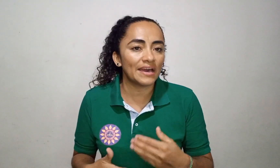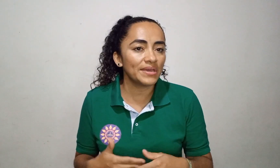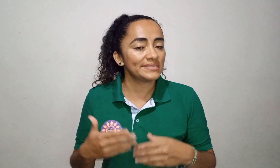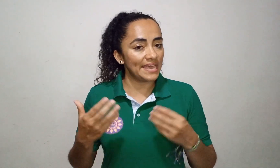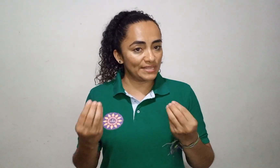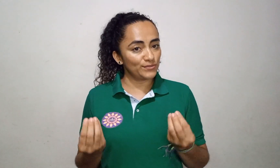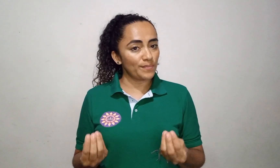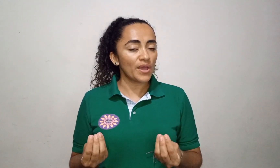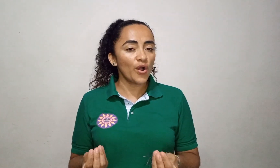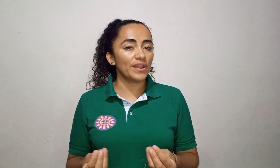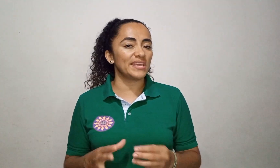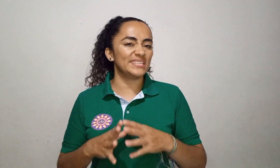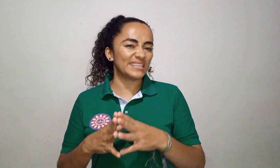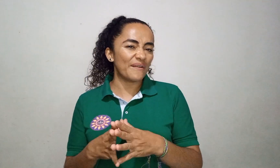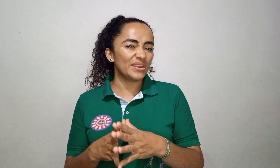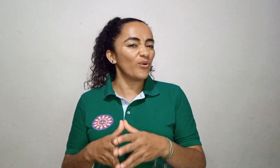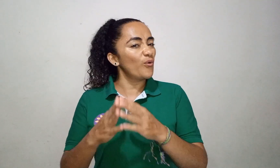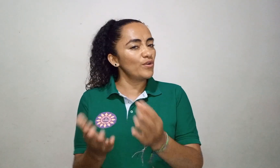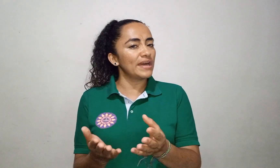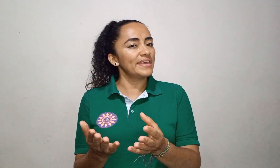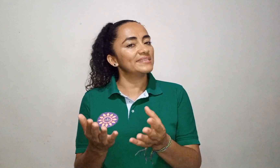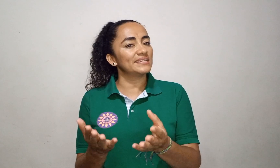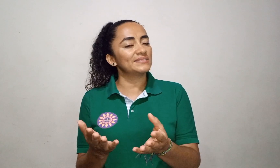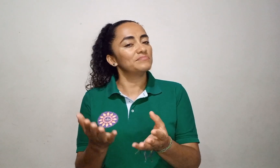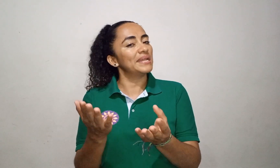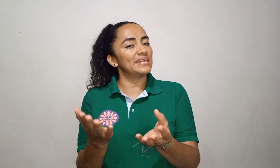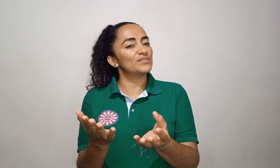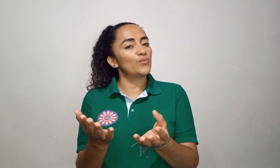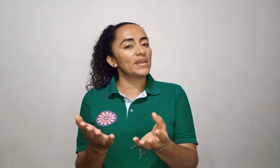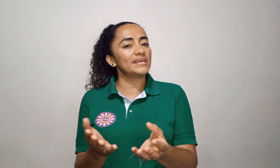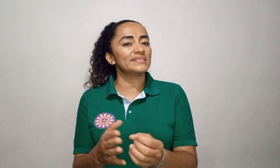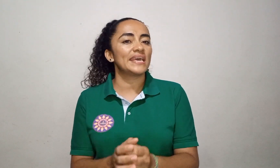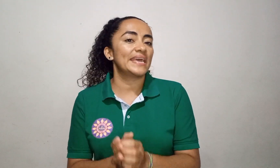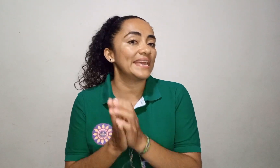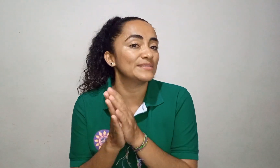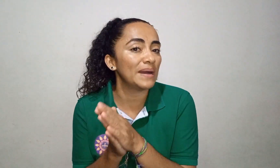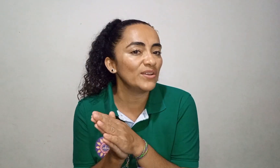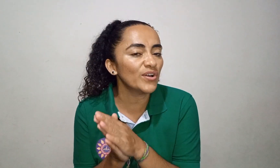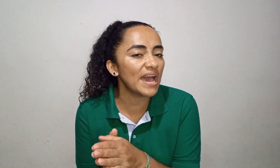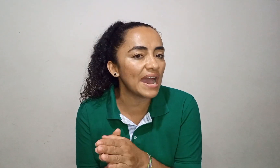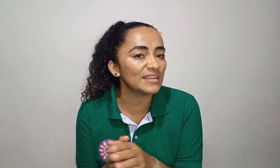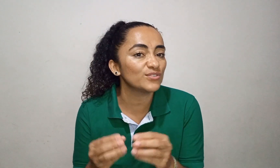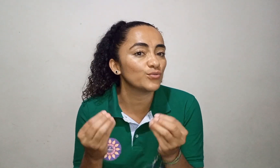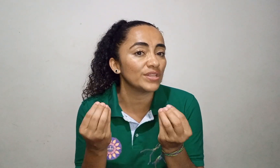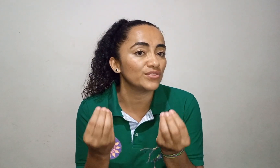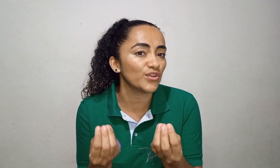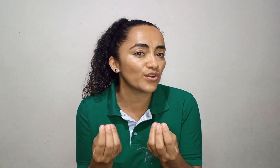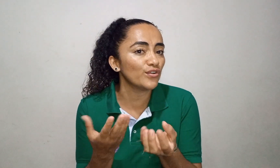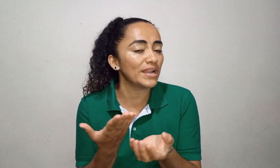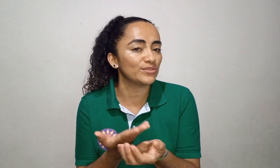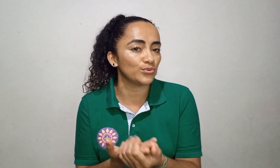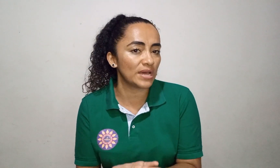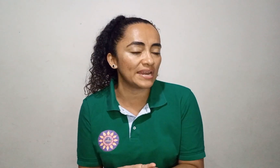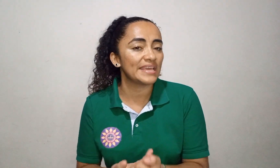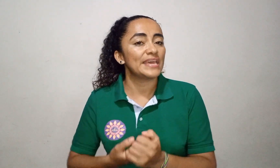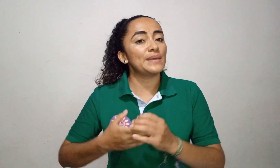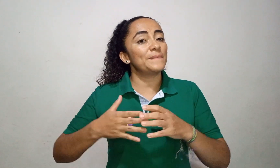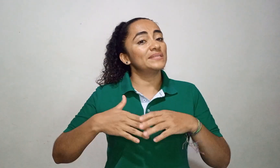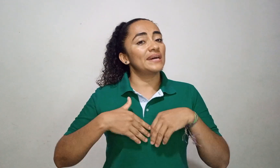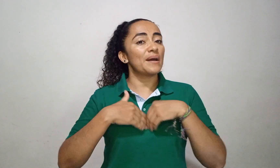vez esto mejore. ¿Y saben una de esas maneras cuál es? Es valorar su entorno natural, empezar a